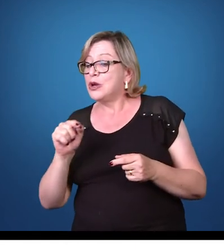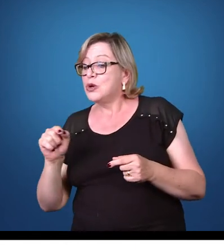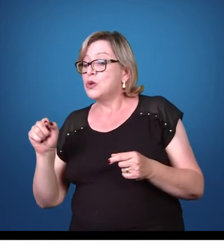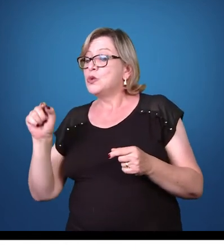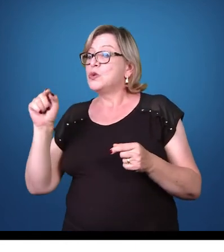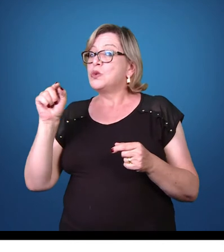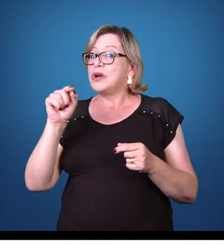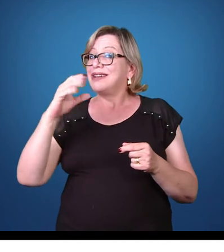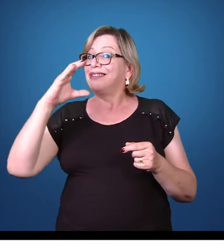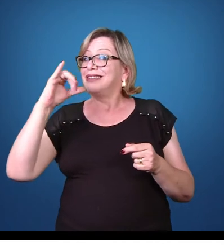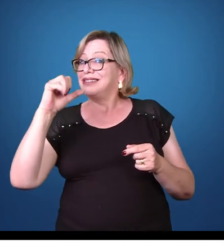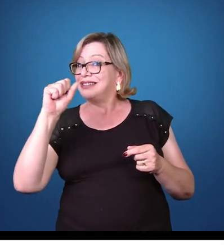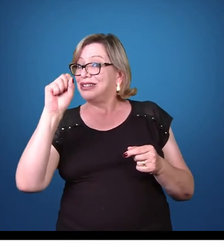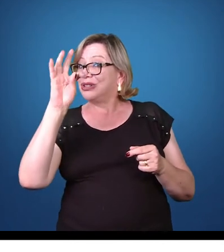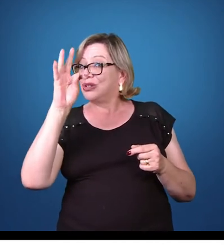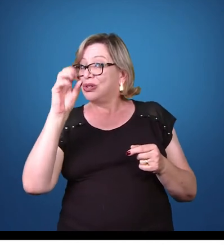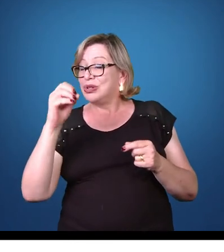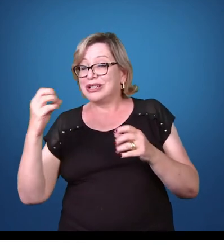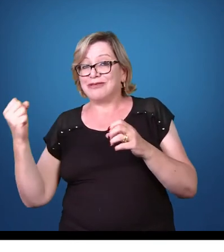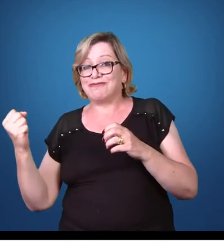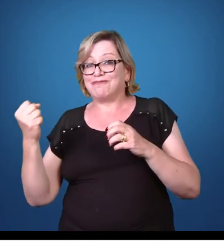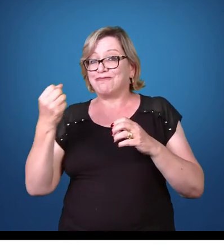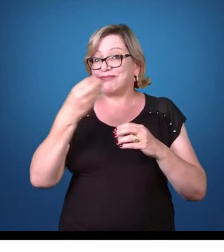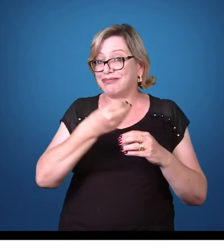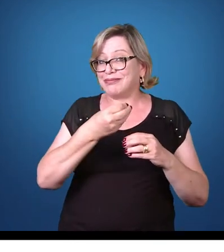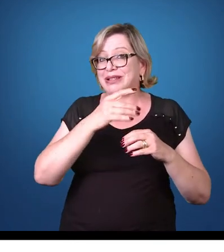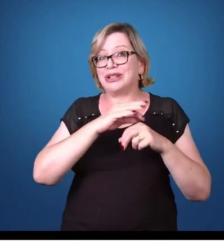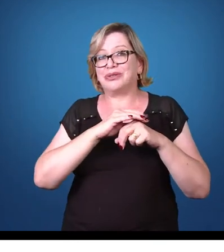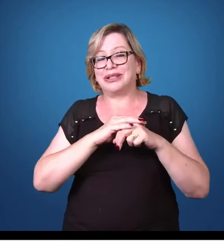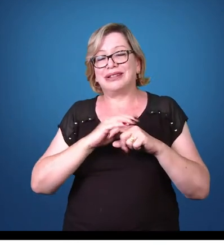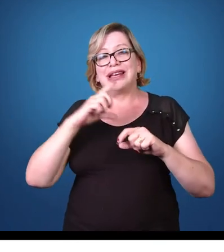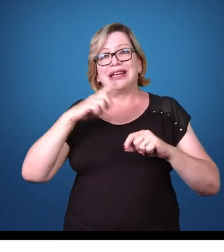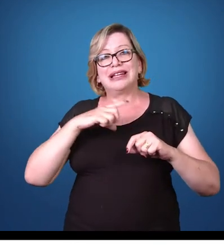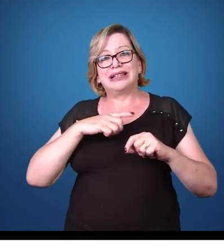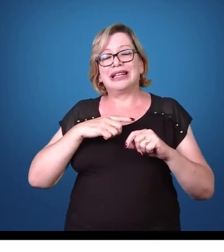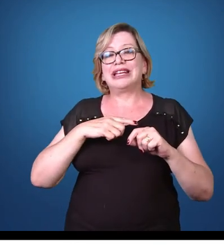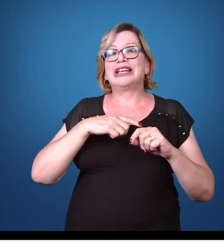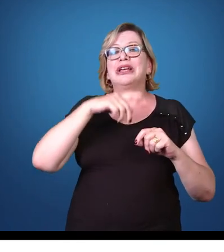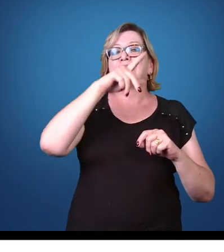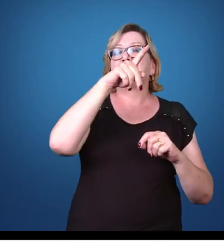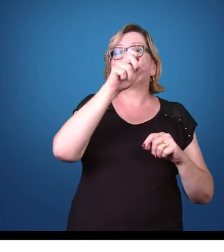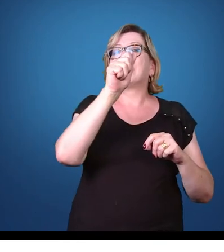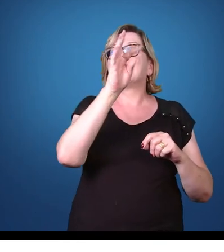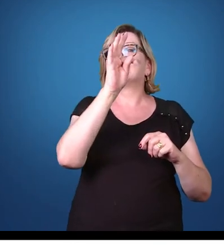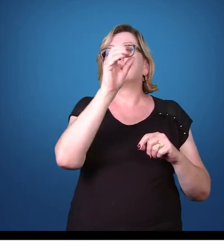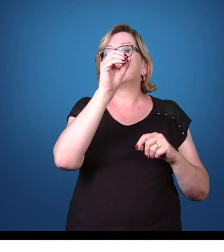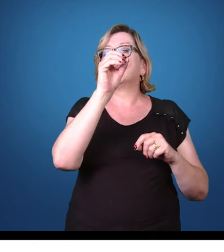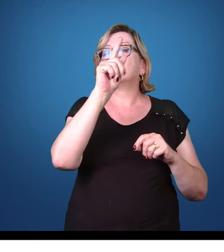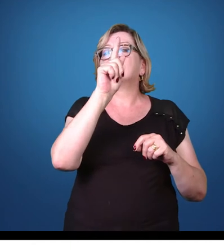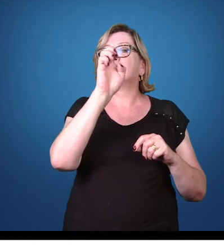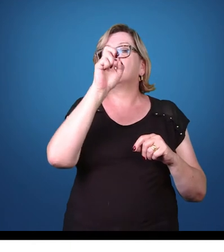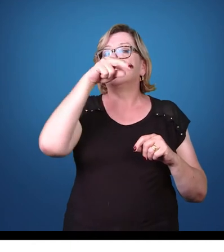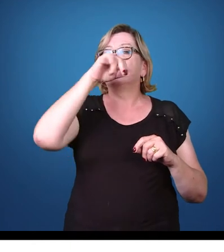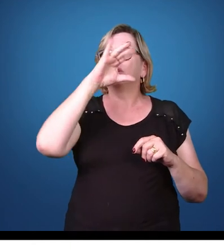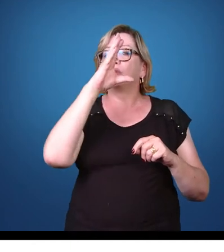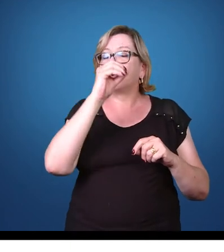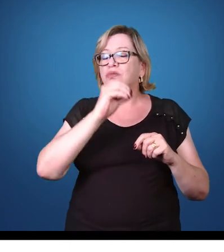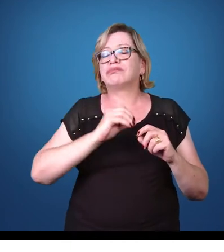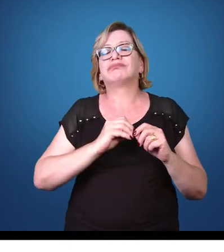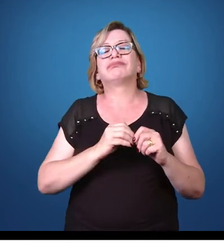tetranucleados, e a forma patogênica, são os trofosoítas. Quais são os sintomas?